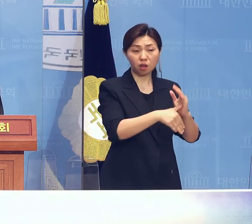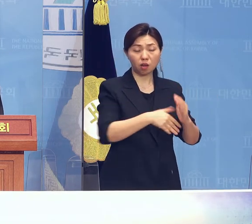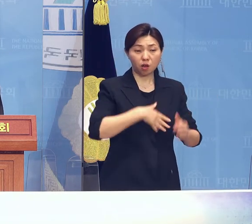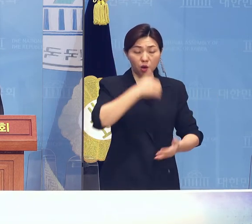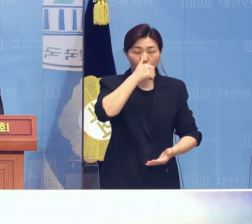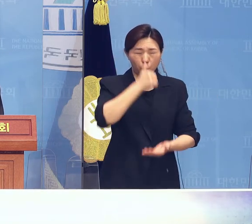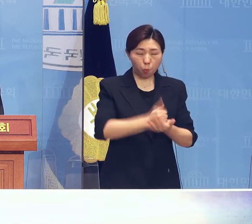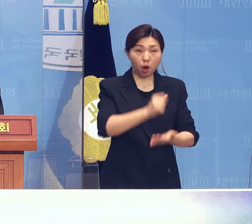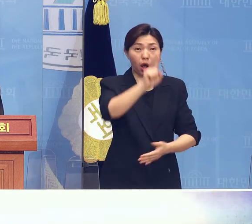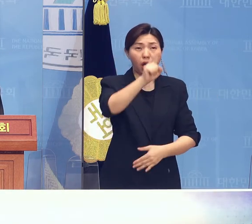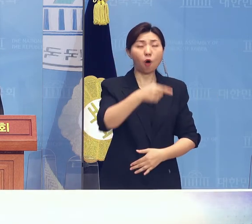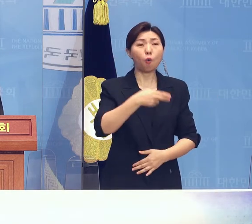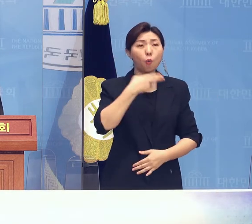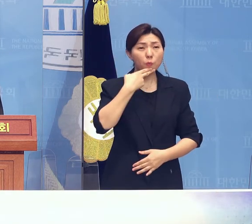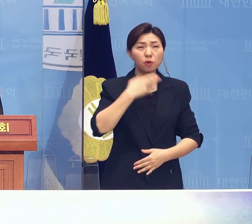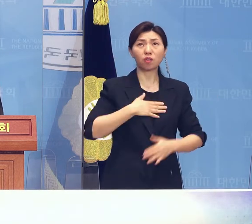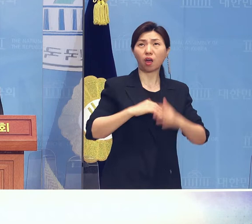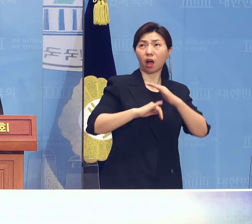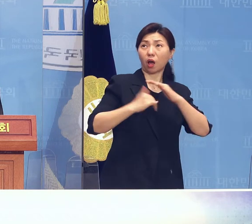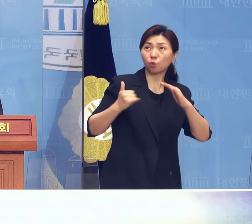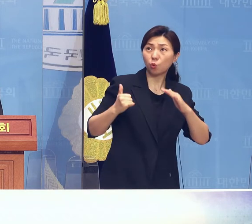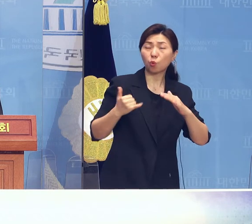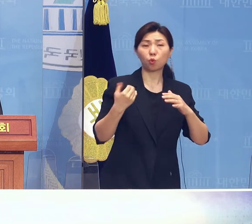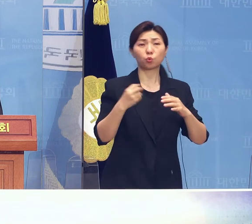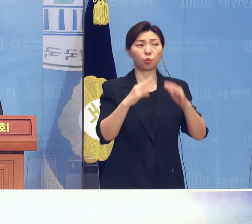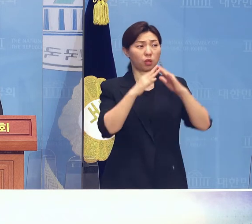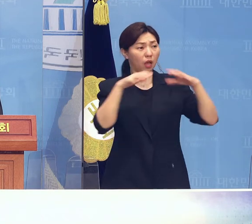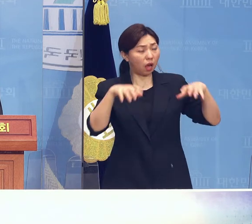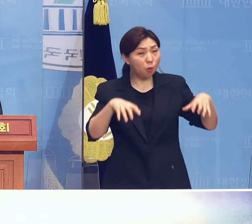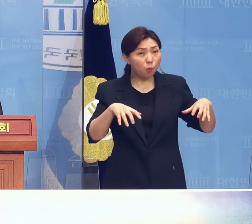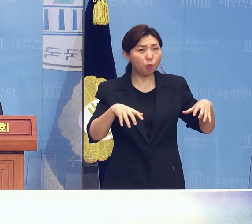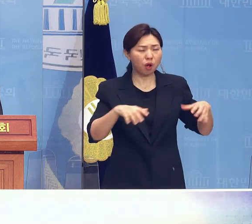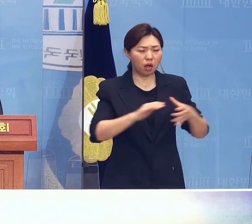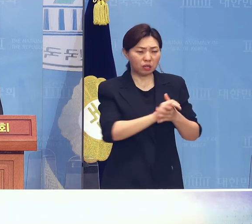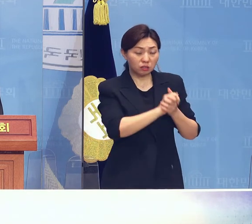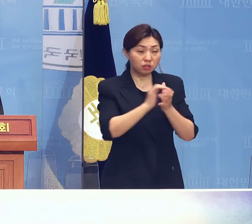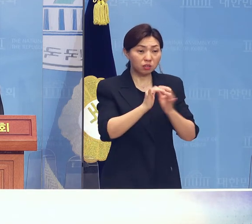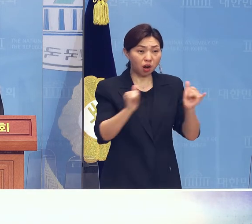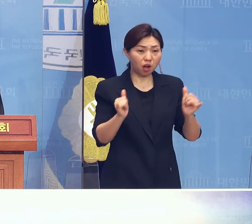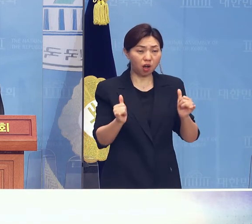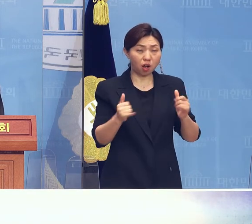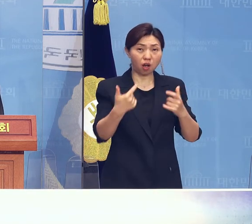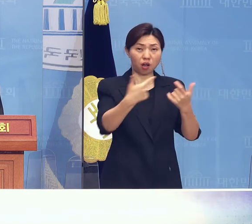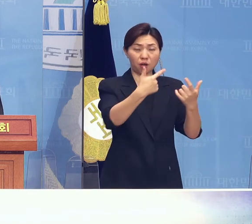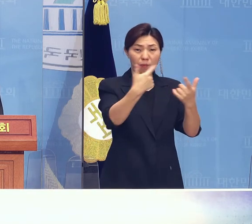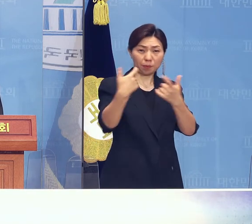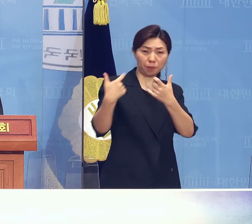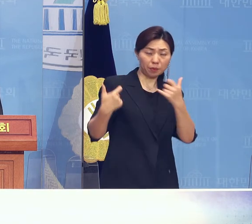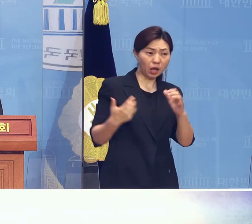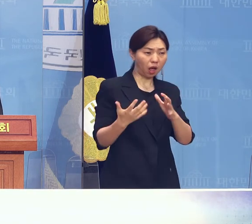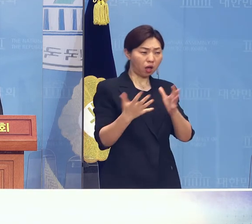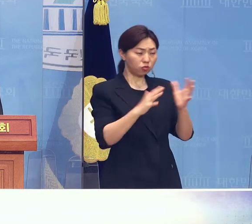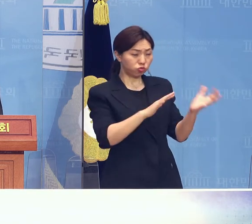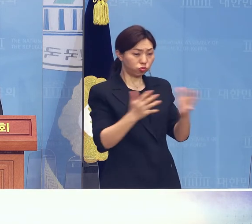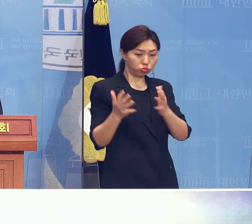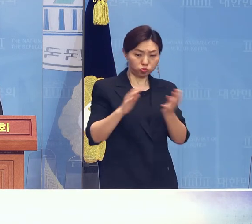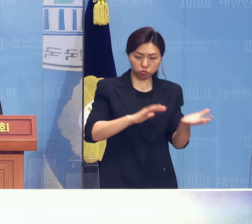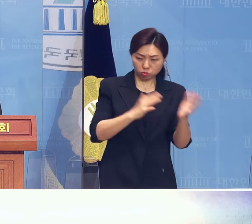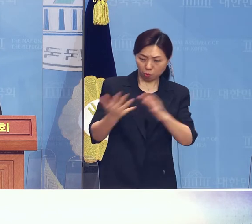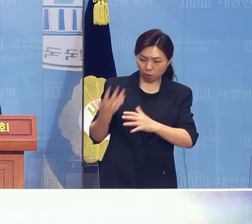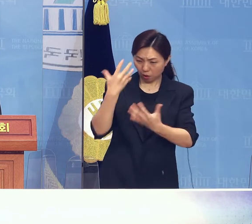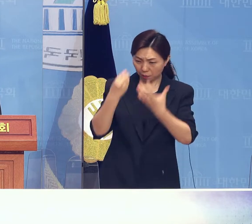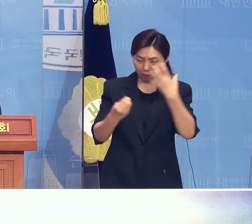가족과 이웃이 처참하게 죽어가는 과정을